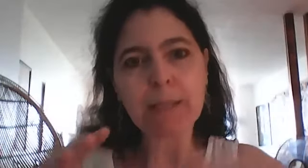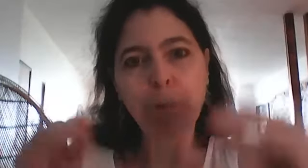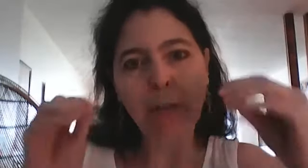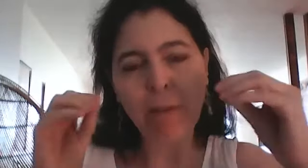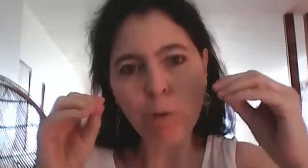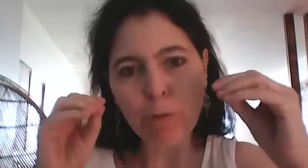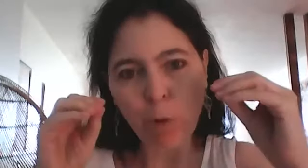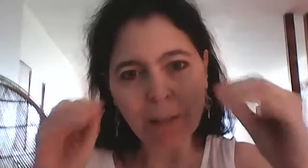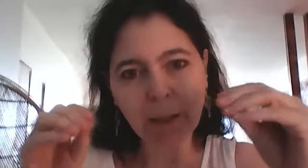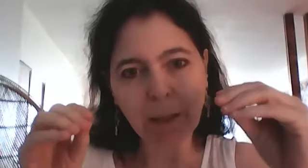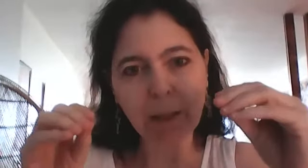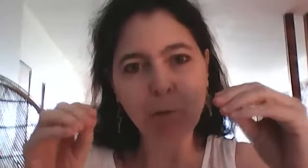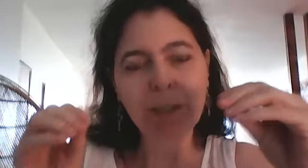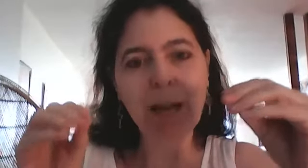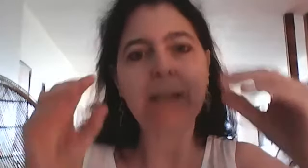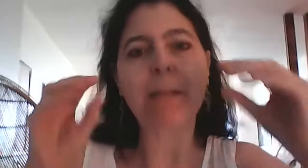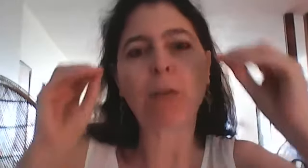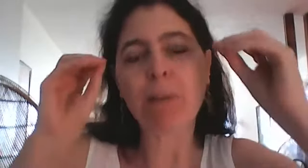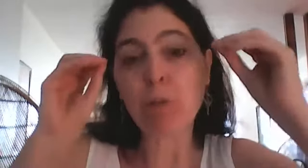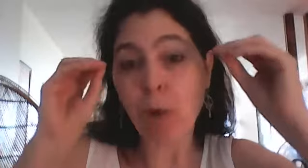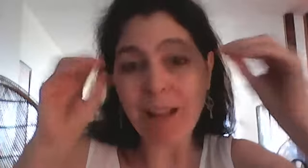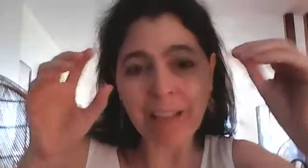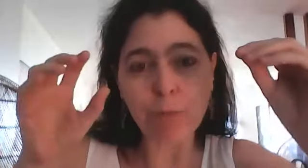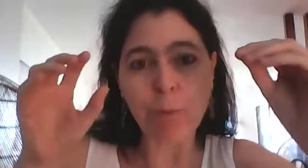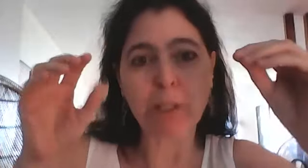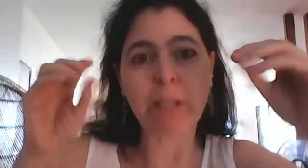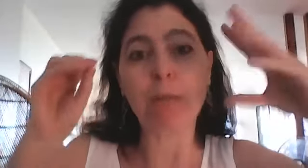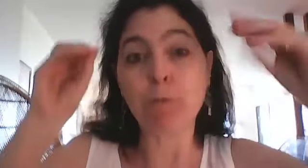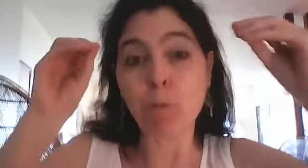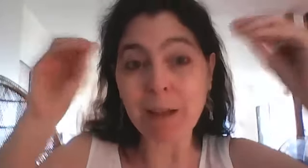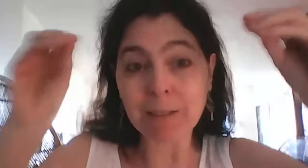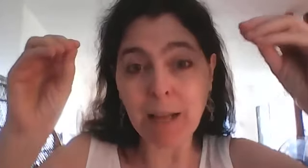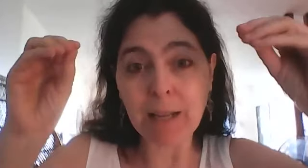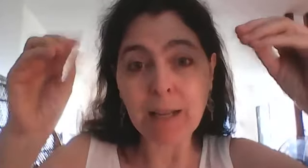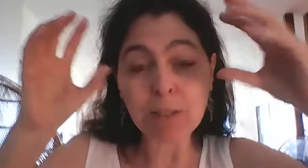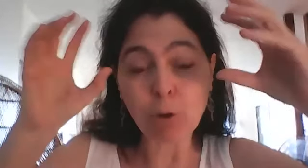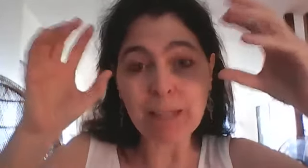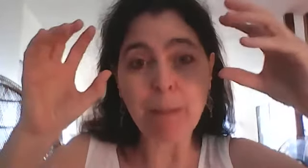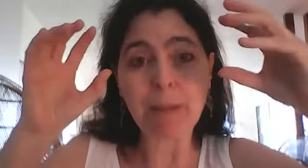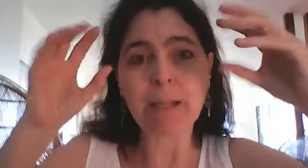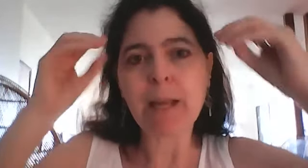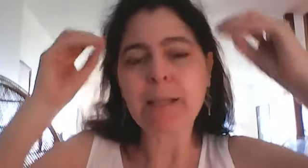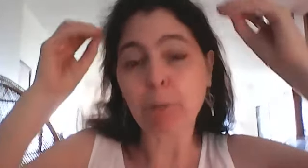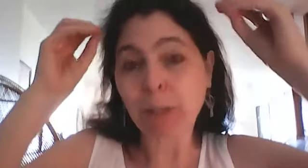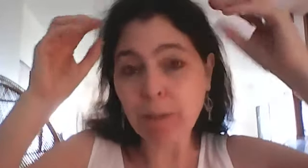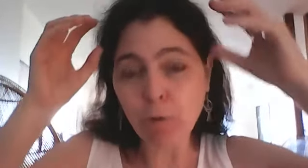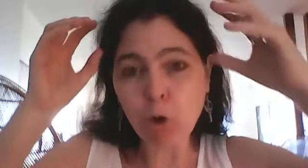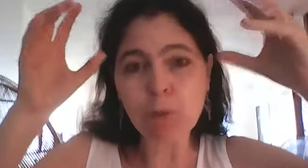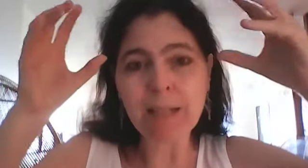ça peut travailler au niveau éthérique ou vital ça peut travailler au niveau astral ou émotionnel au niveau mental donc dans la pensée ça peut travailler au niveau causal